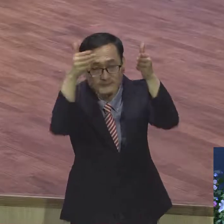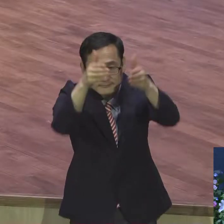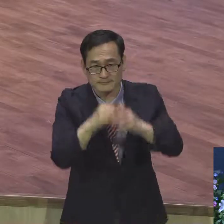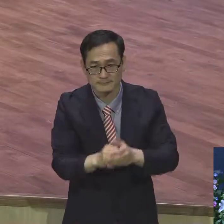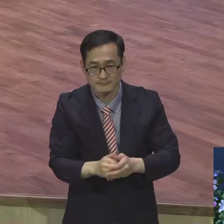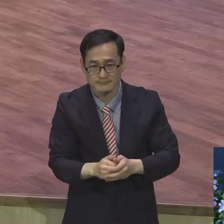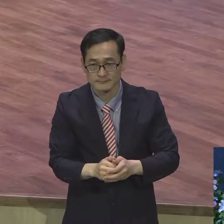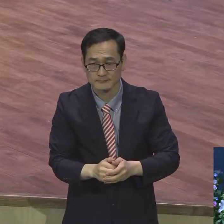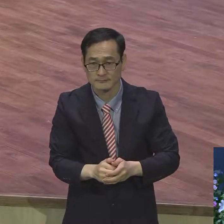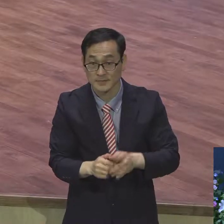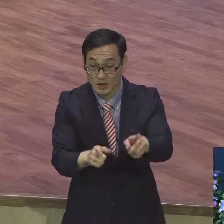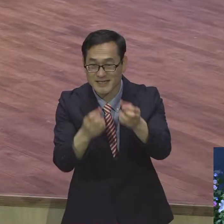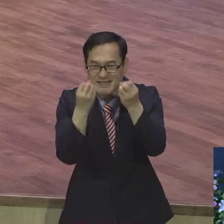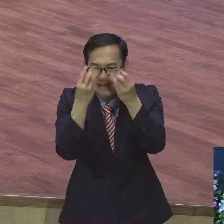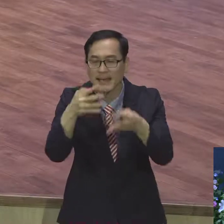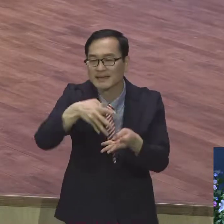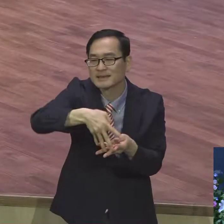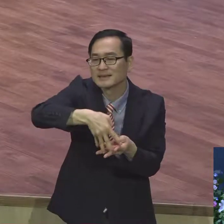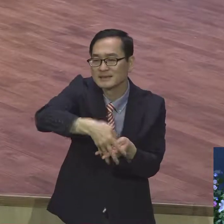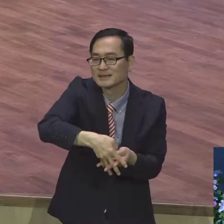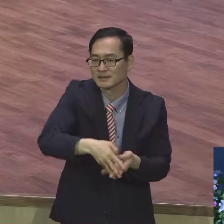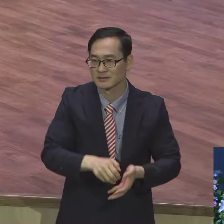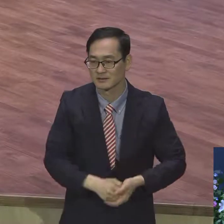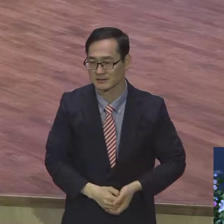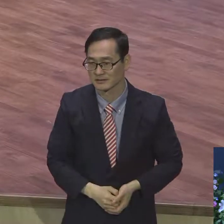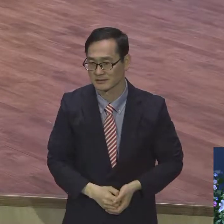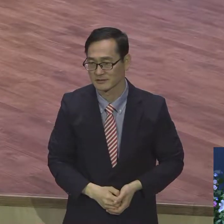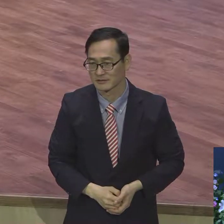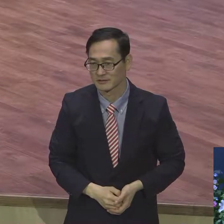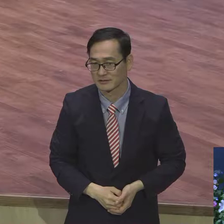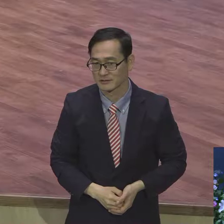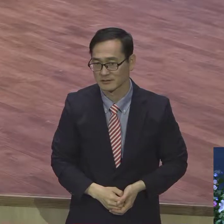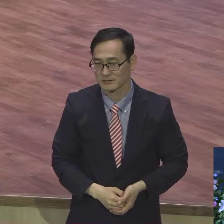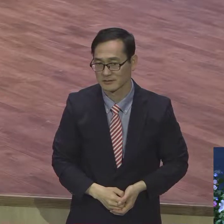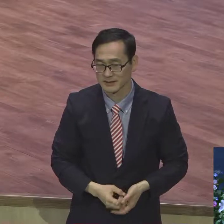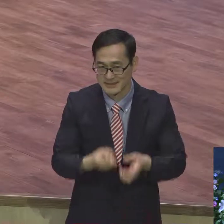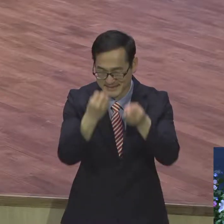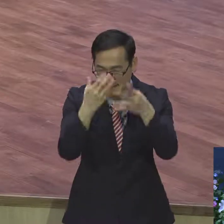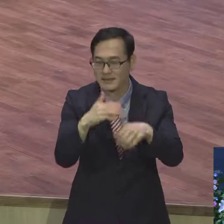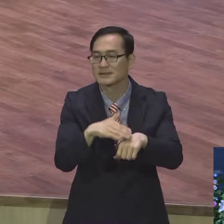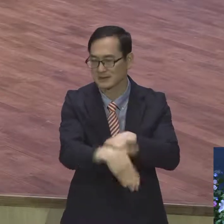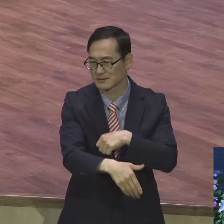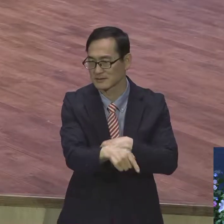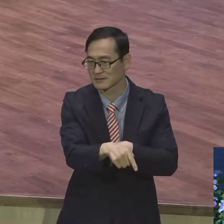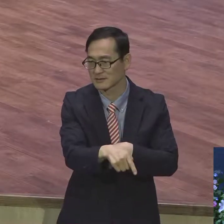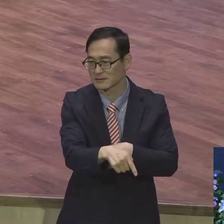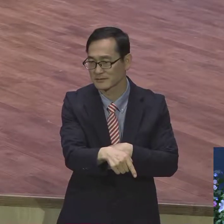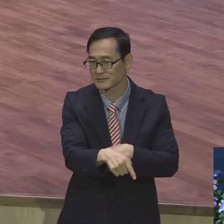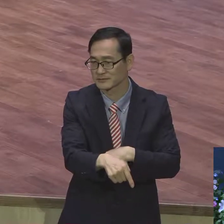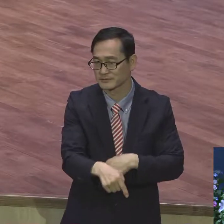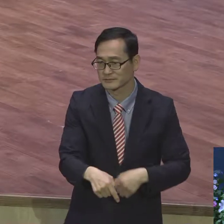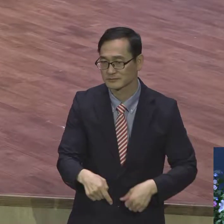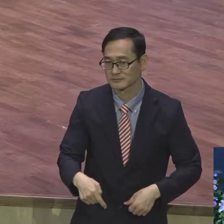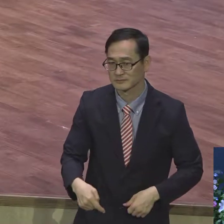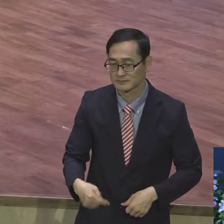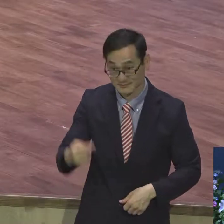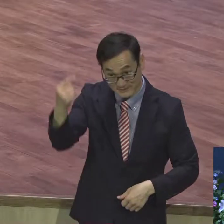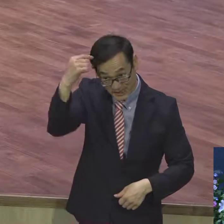새틀이 새틀 이제는 오직 그리스도 입만 열면 그리스도 문제만 생기면